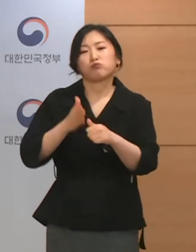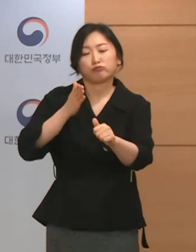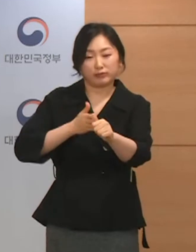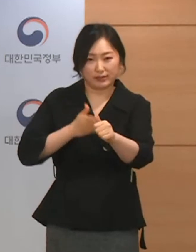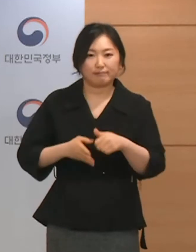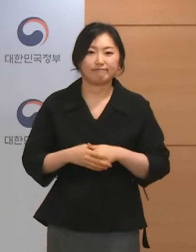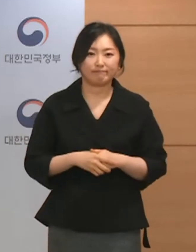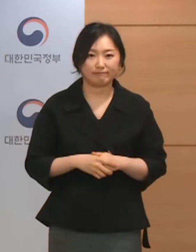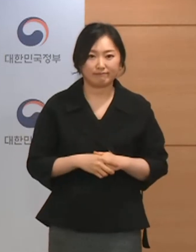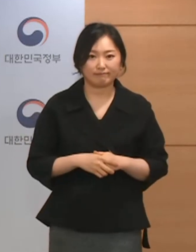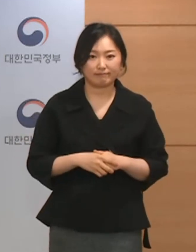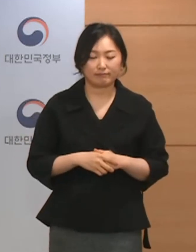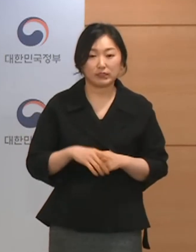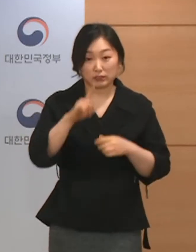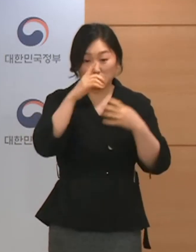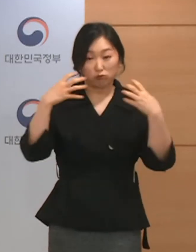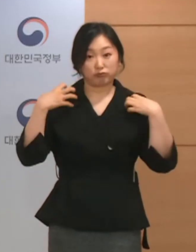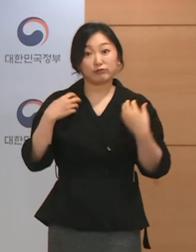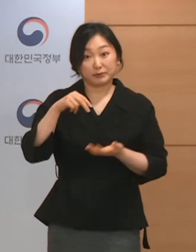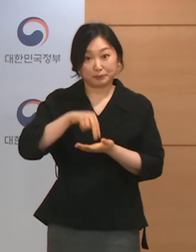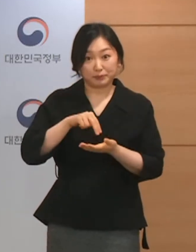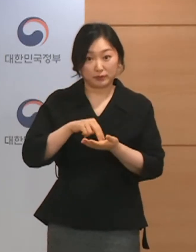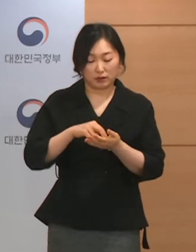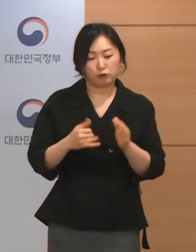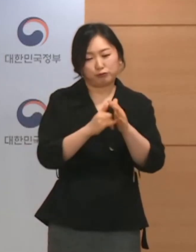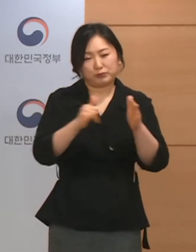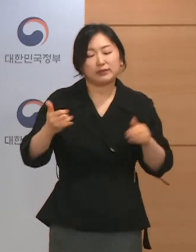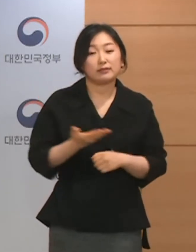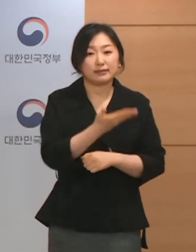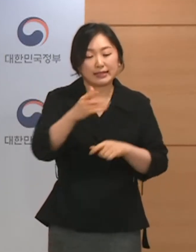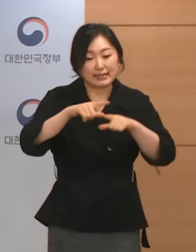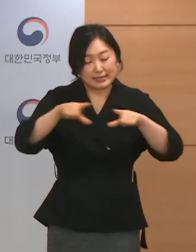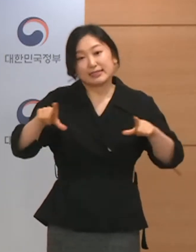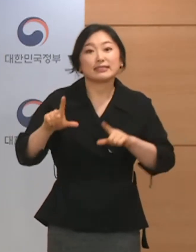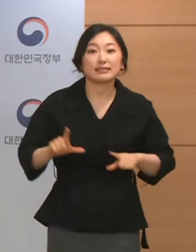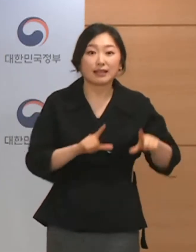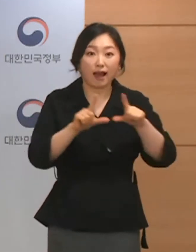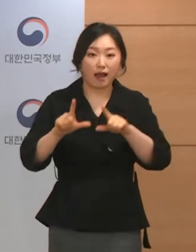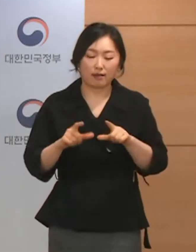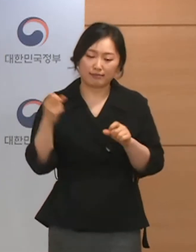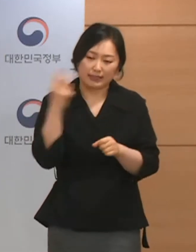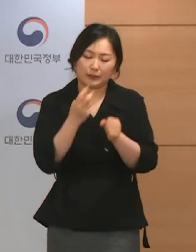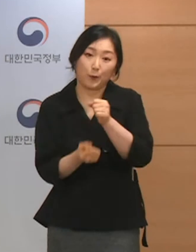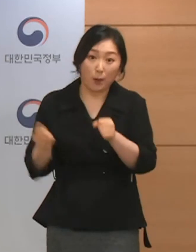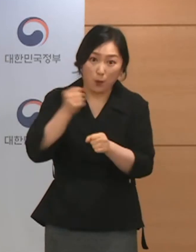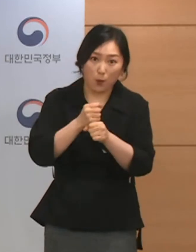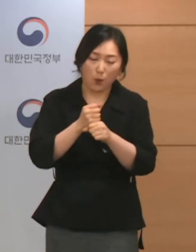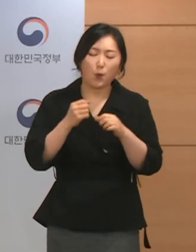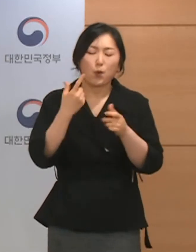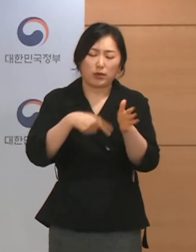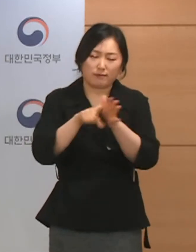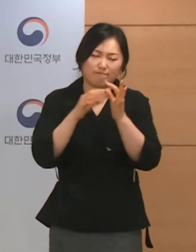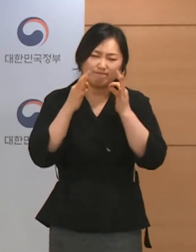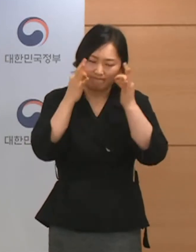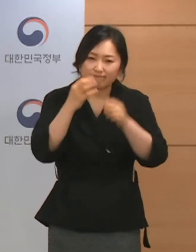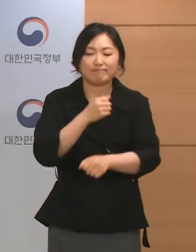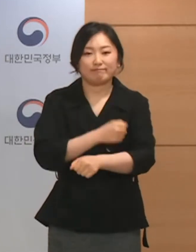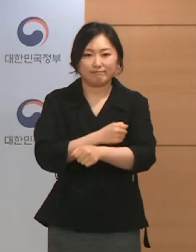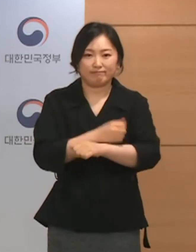정부도 국민 여러분의 일상이 한시라도 빨리 회복될 수 있도록 최선을 다하겠습니다.